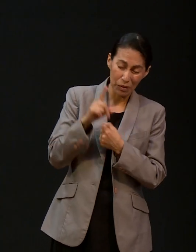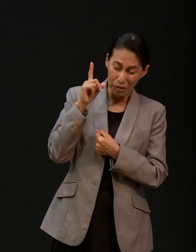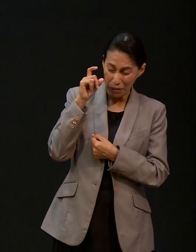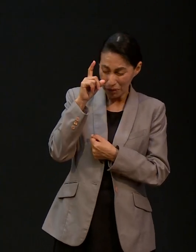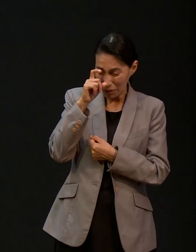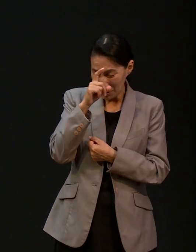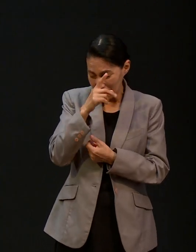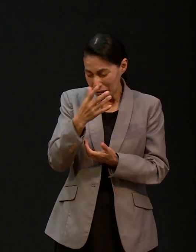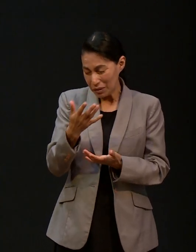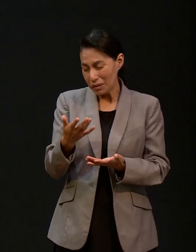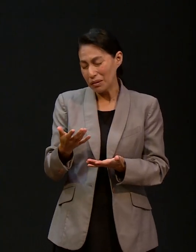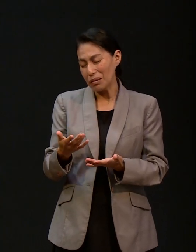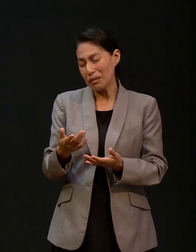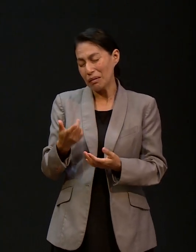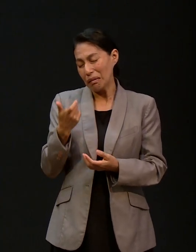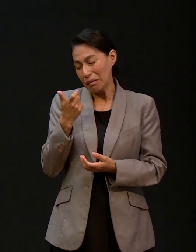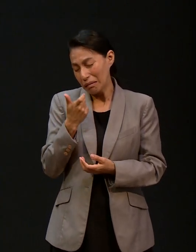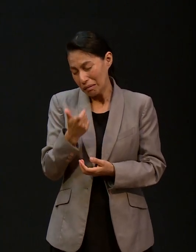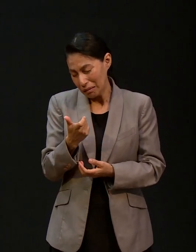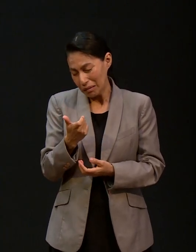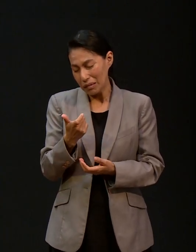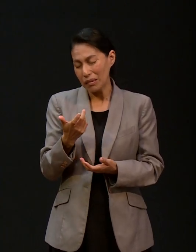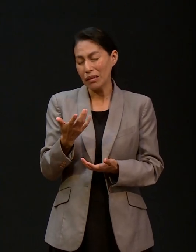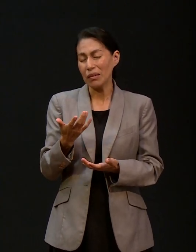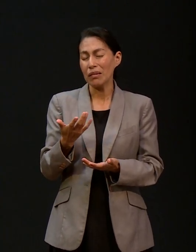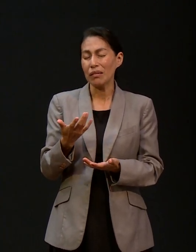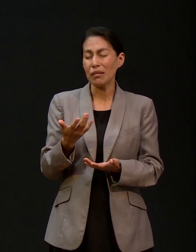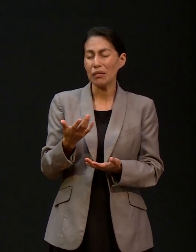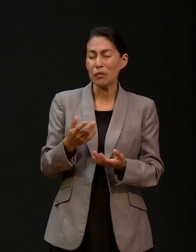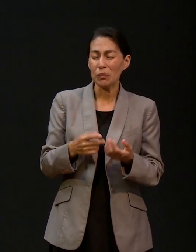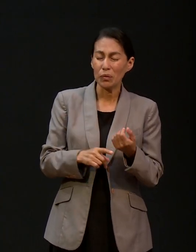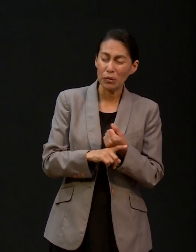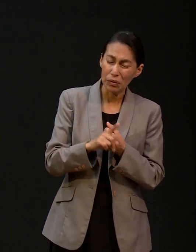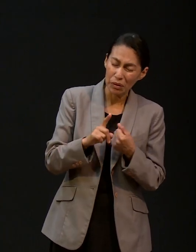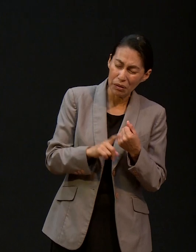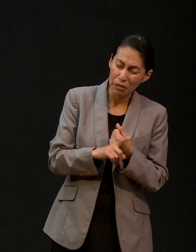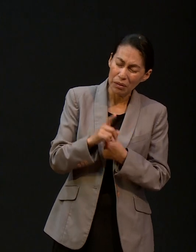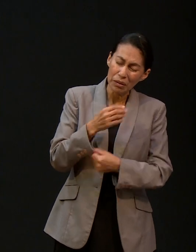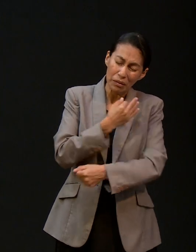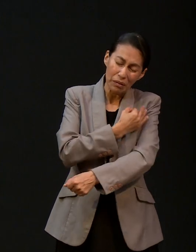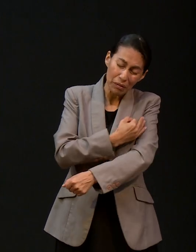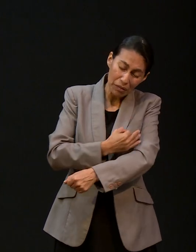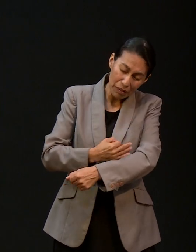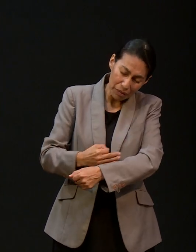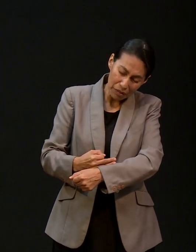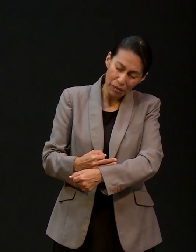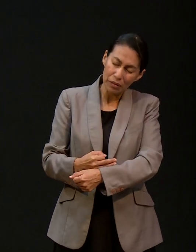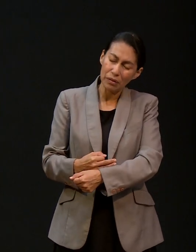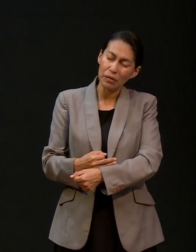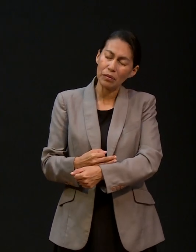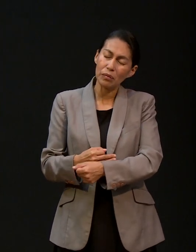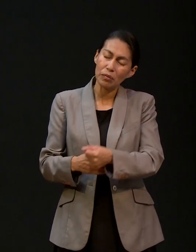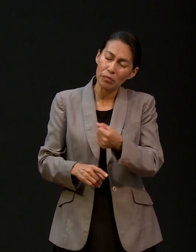de dificultad problemas económicos problemas Señor familiares